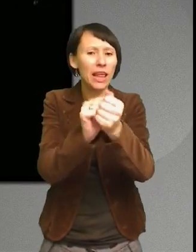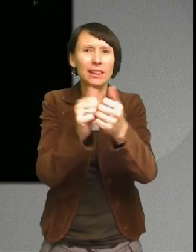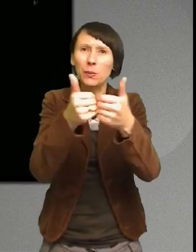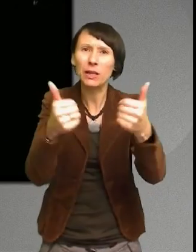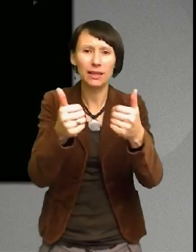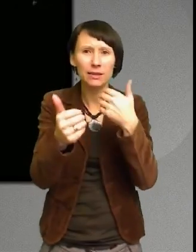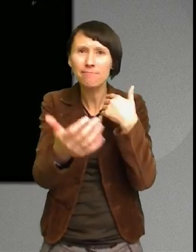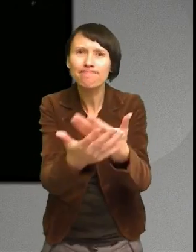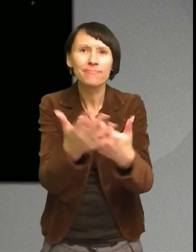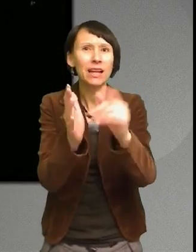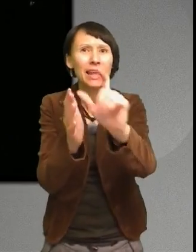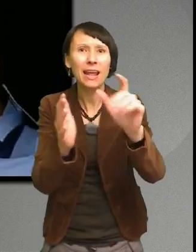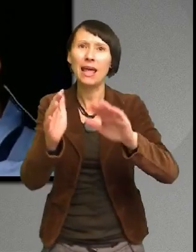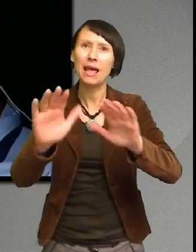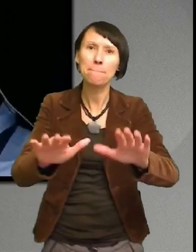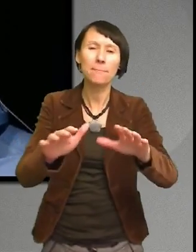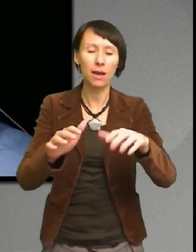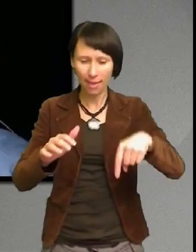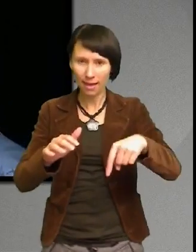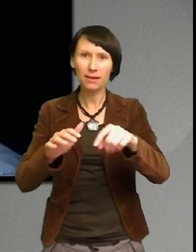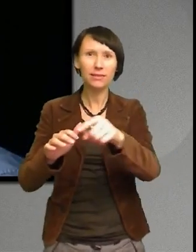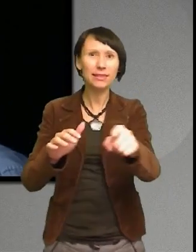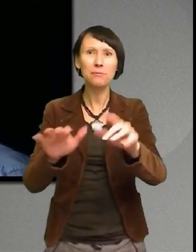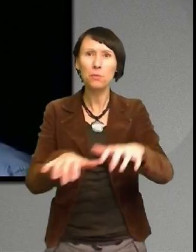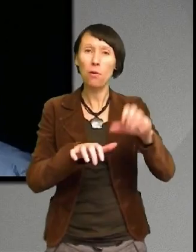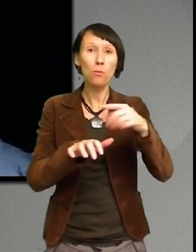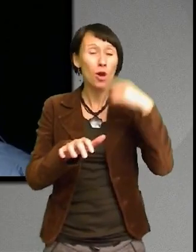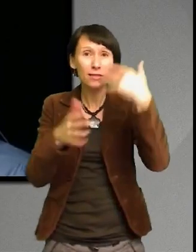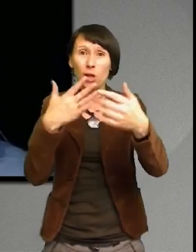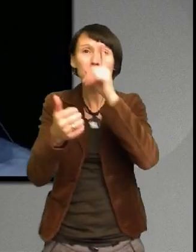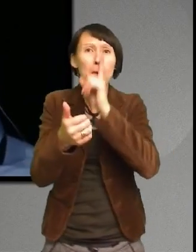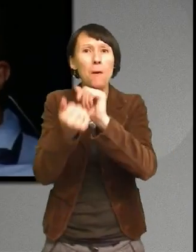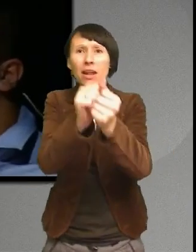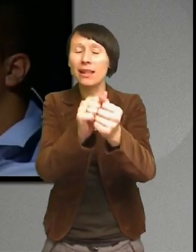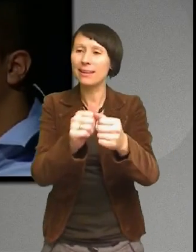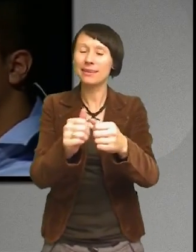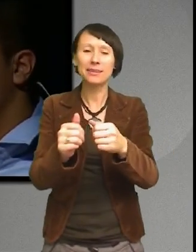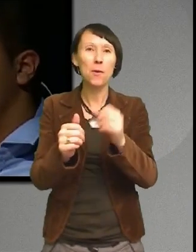alla där hemma. Minsta lilla då är jag glad för. Minsta lilla kan vara så mycket i den här kampen.